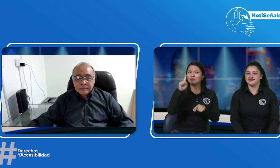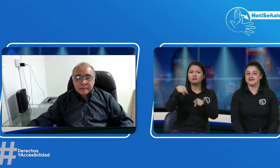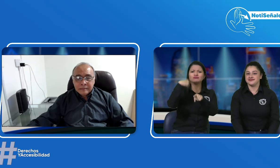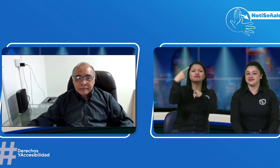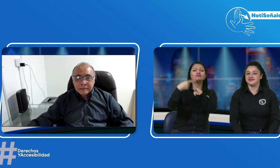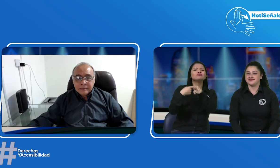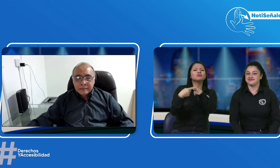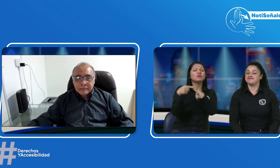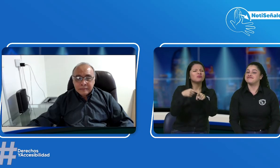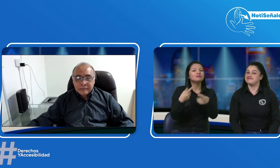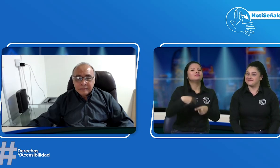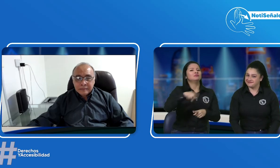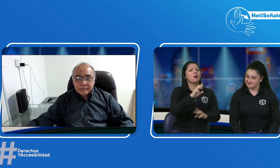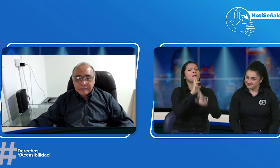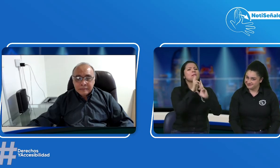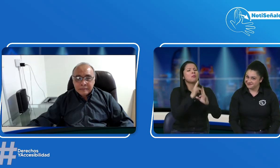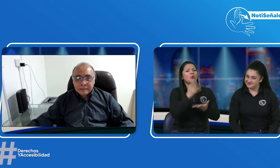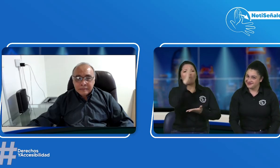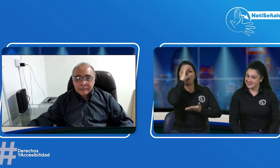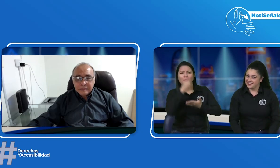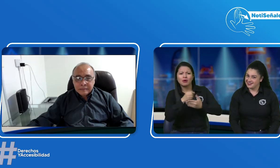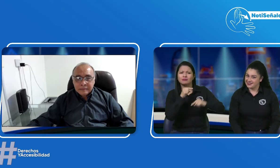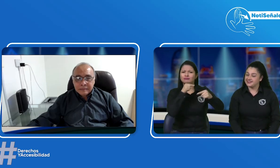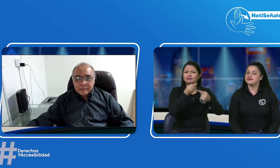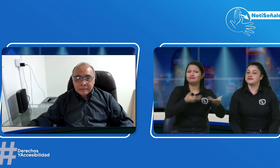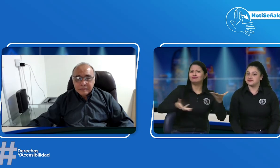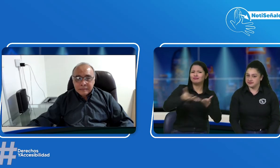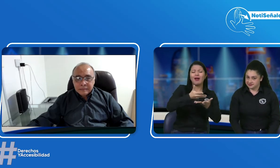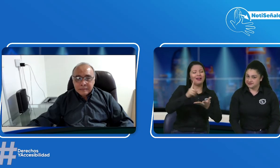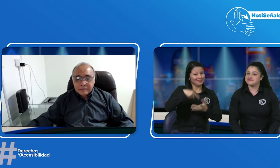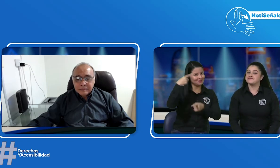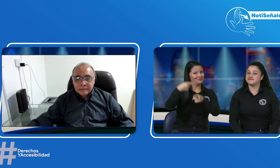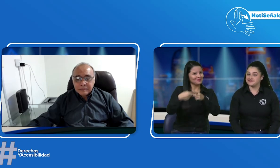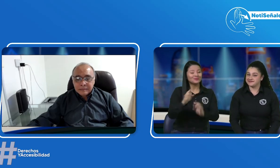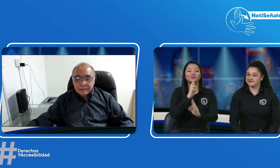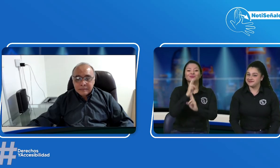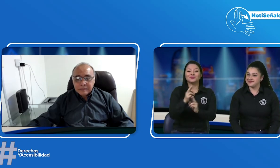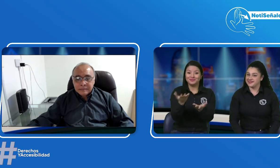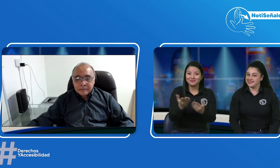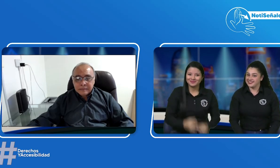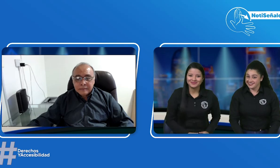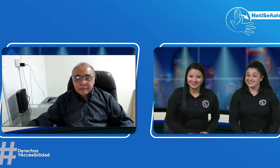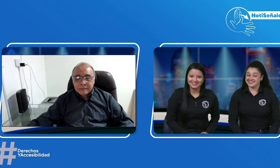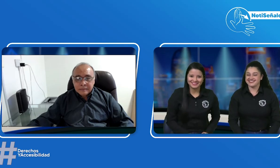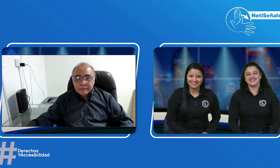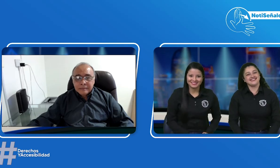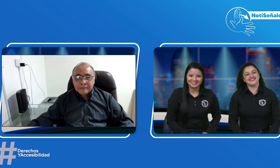información que allí hay nos veremos la próxima semana para también dar respuesta a sus opiniones